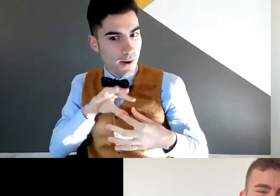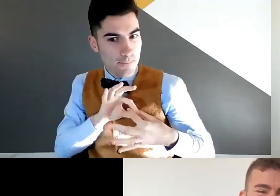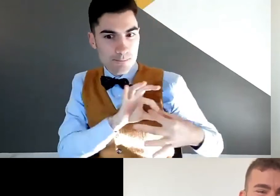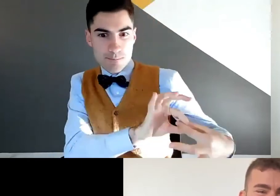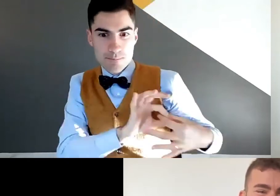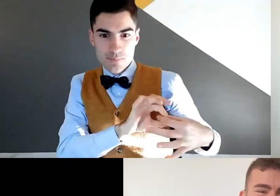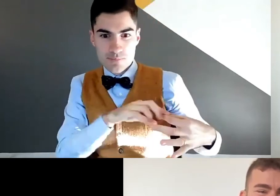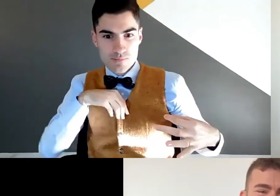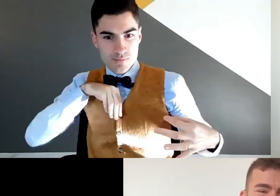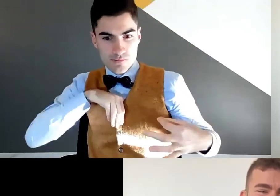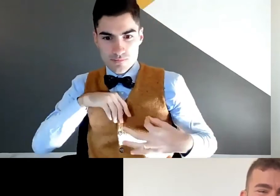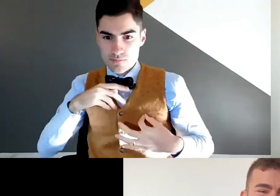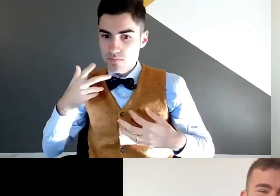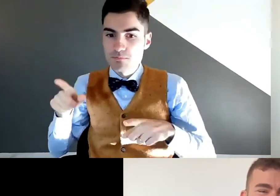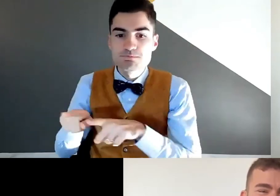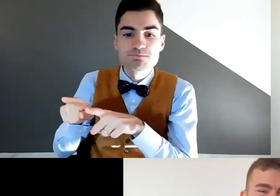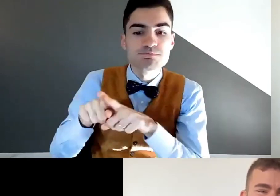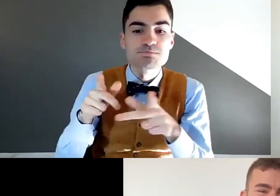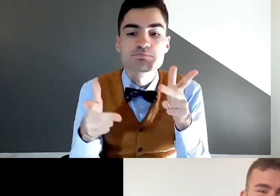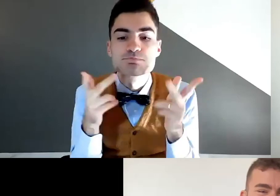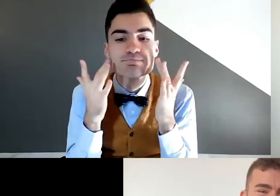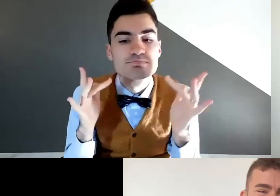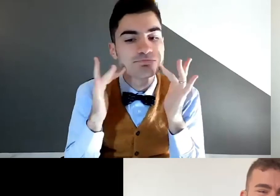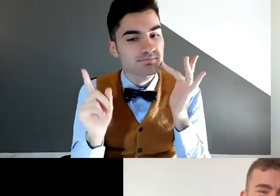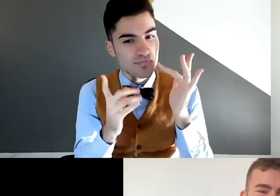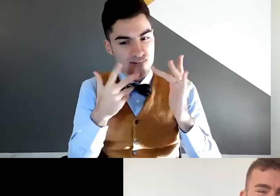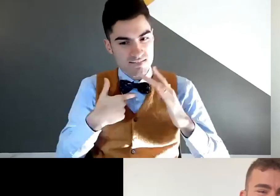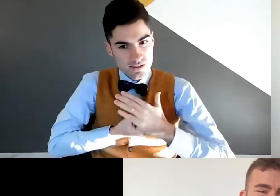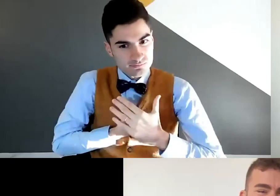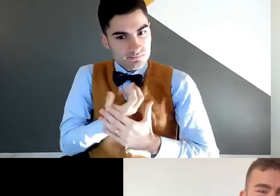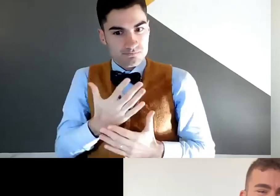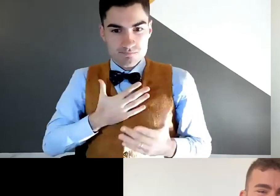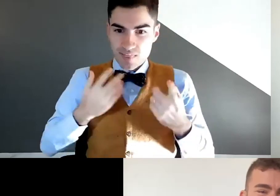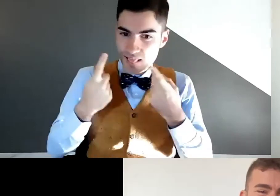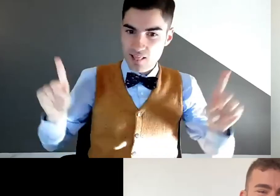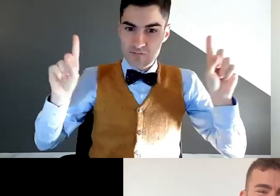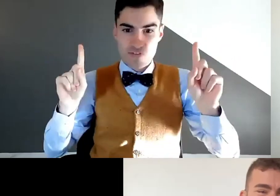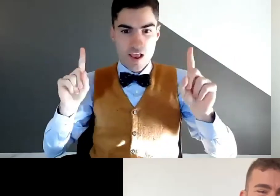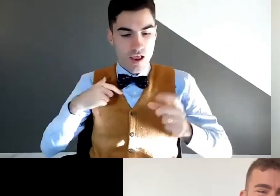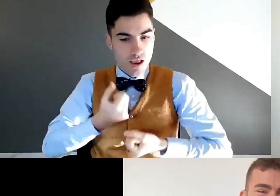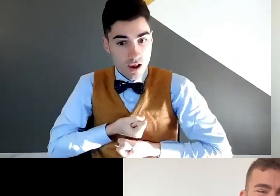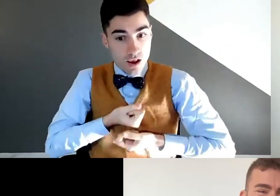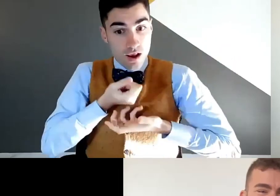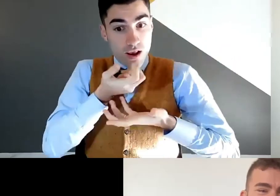E il visual vernacular mi permette tutto questo. è proprio il mio, mi sento nella mia zona quando uso il visual